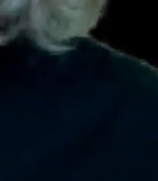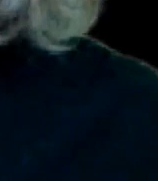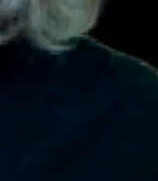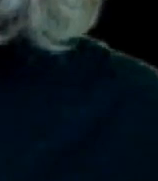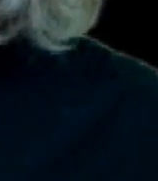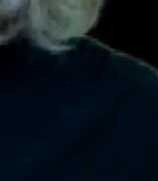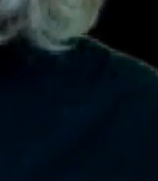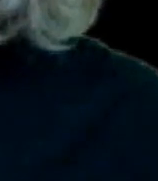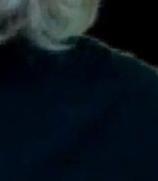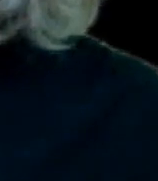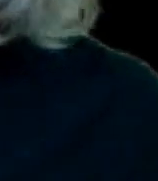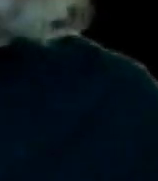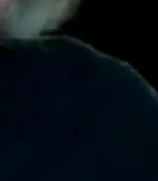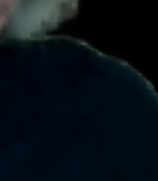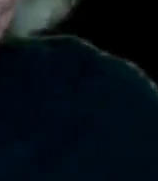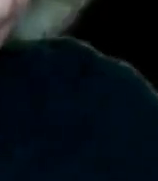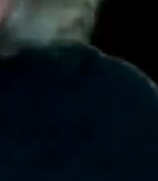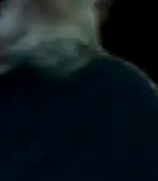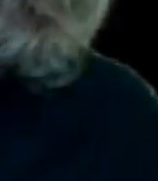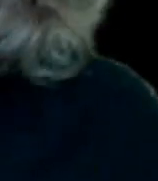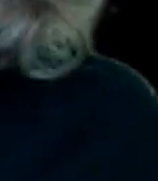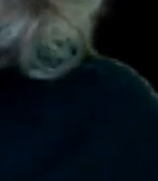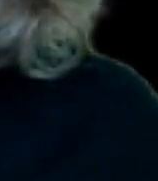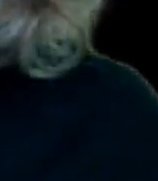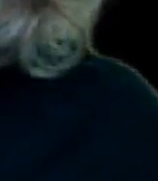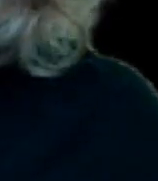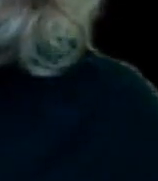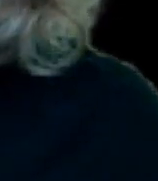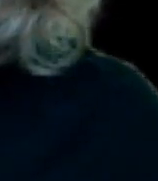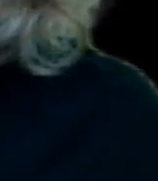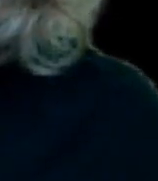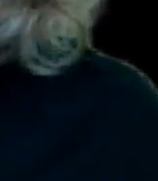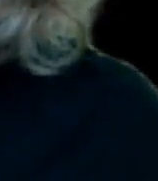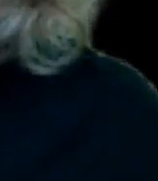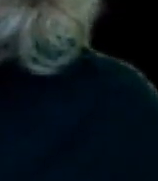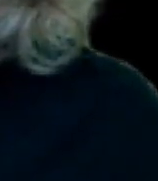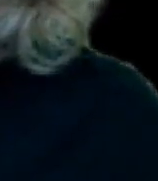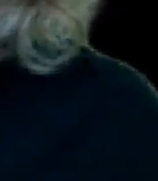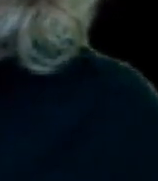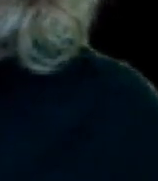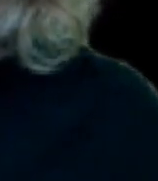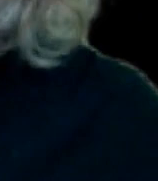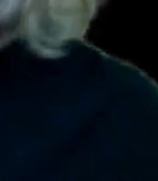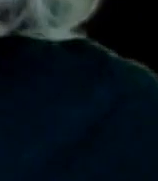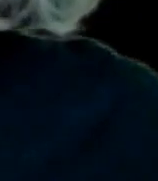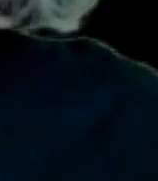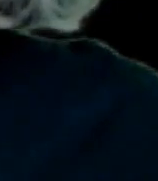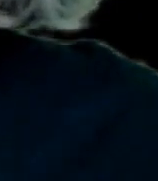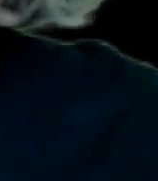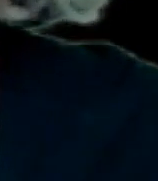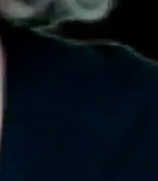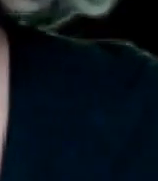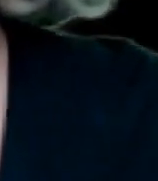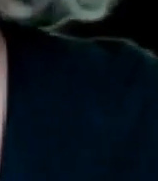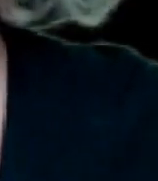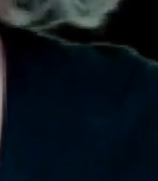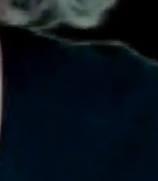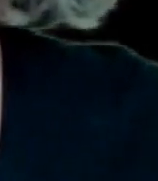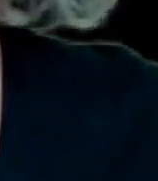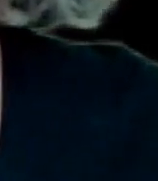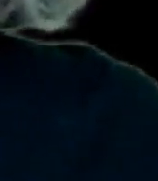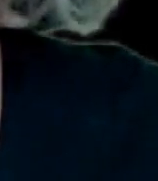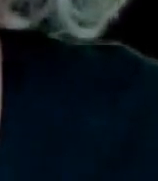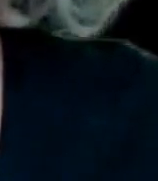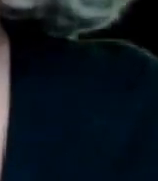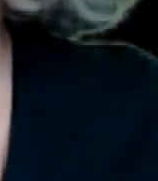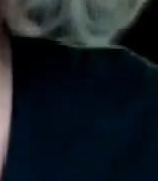trabajar en contra porque somos más si somos más los que necesitamos y ellos tienen cientos de miles de millones de pesos de